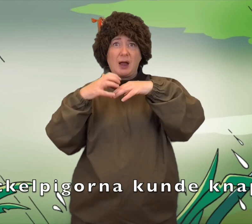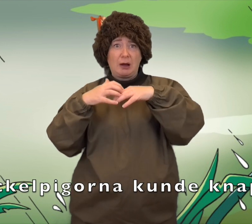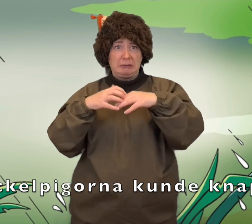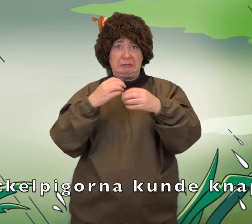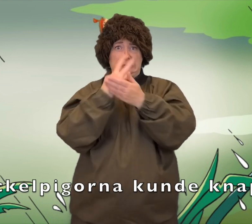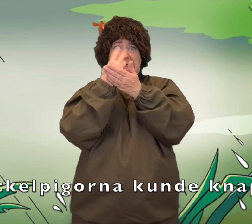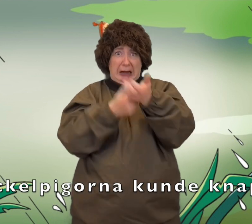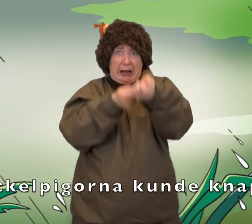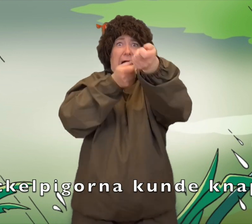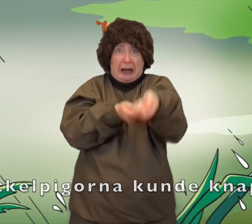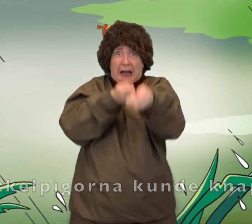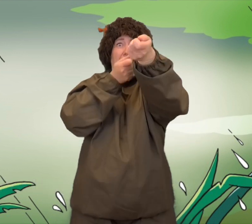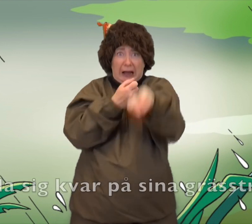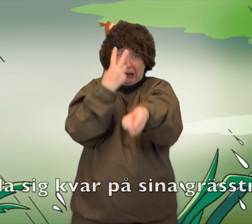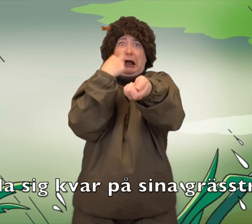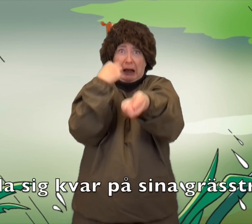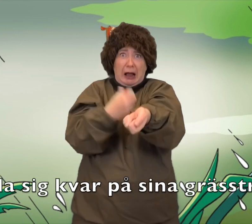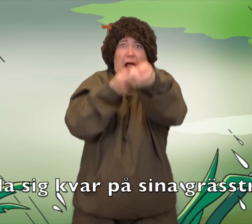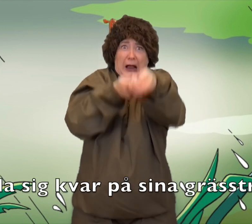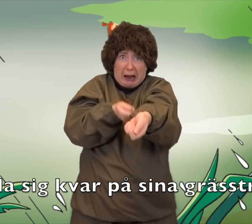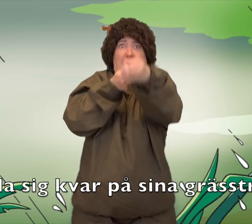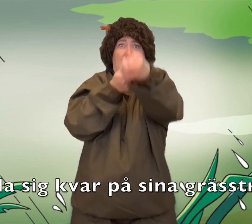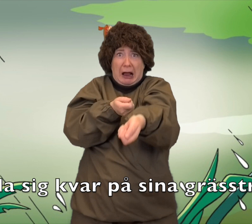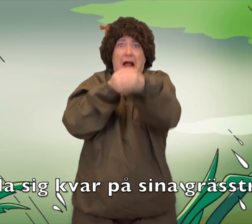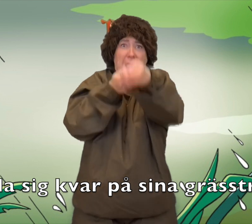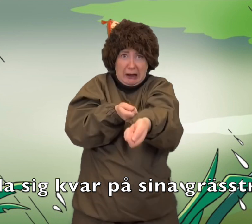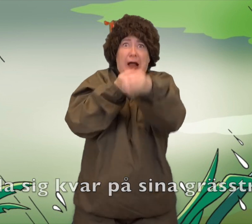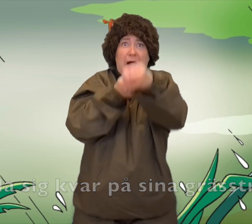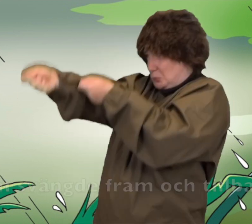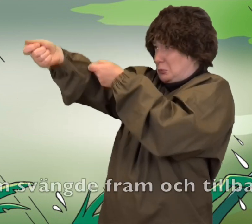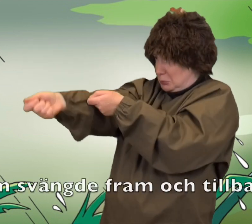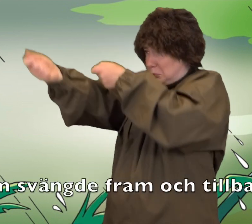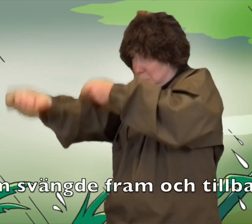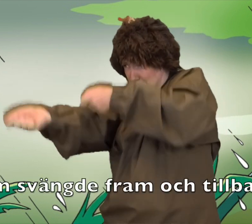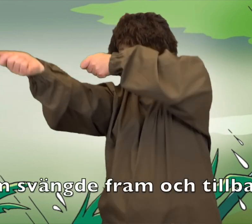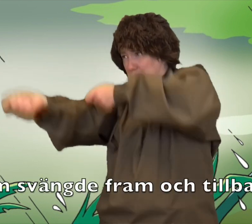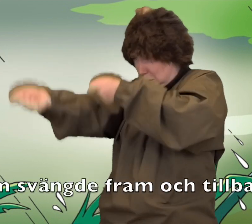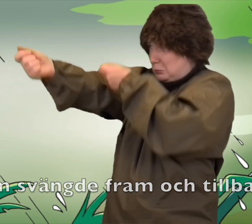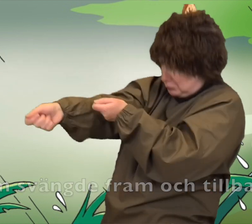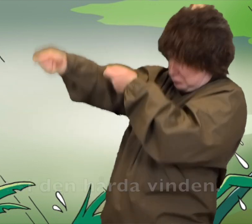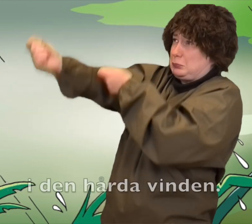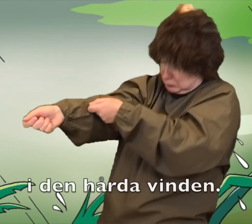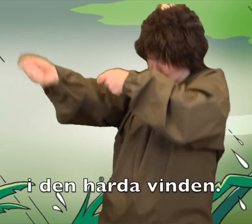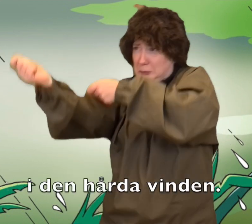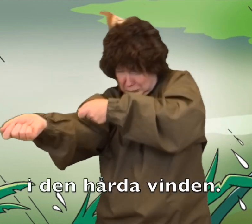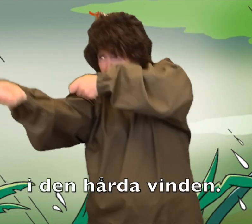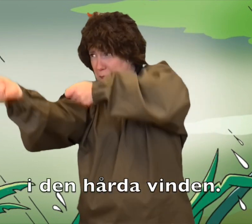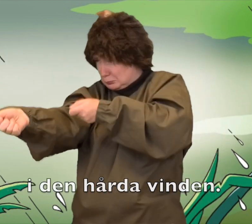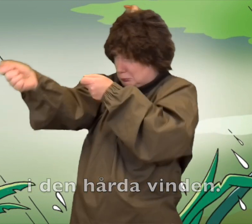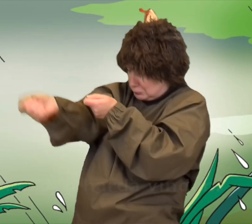Nyckelpigorna kunde knappt hålla sig kvar på sina grästrån som svängde fram och tillbaka i den hårda vinden.